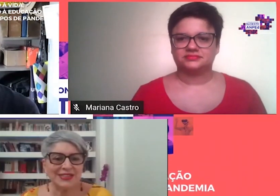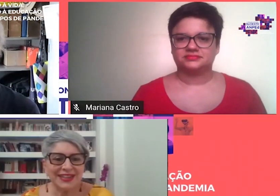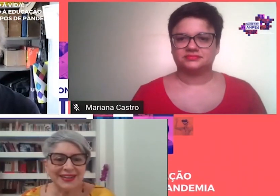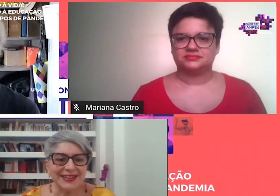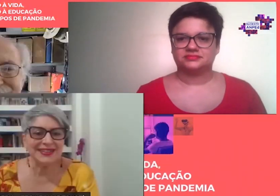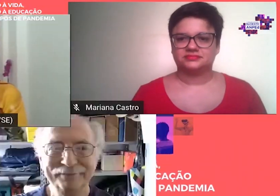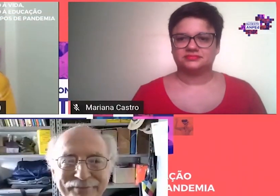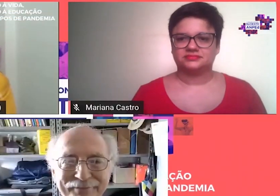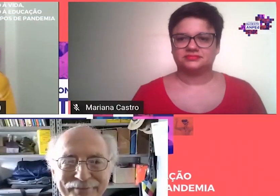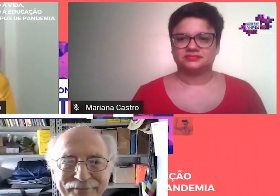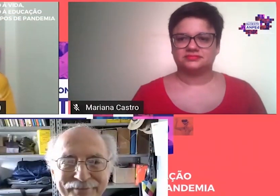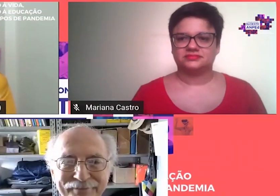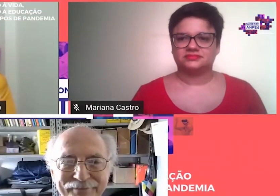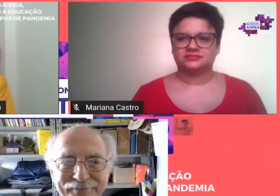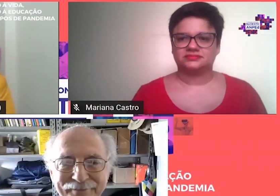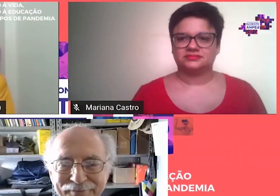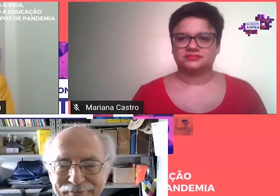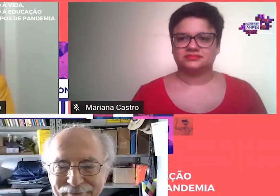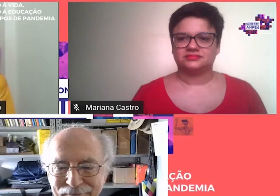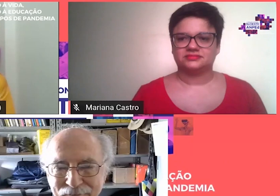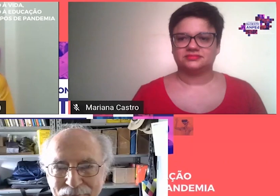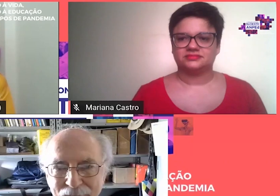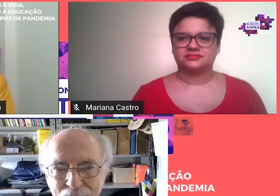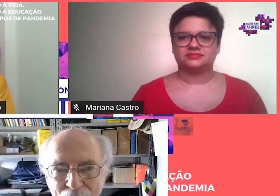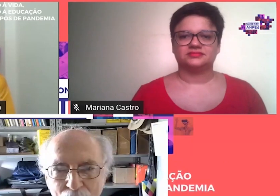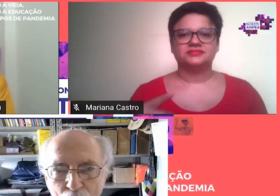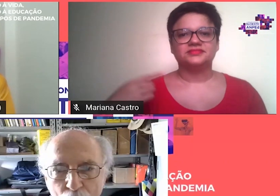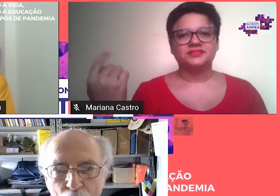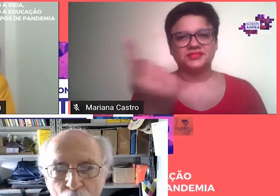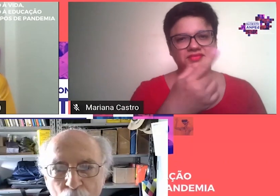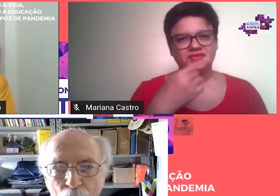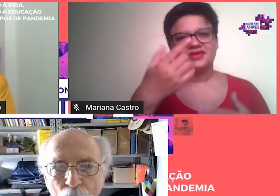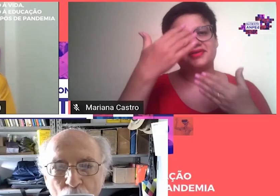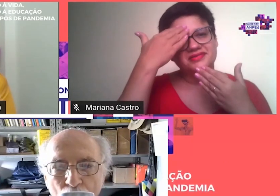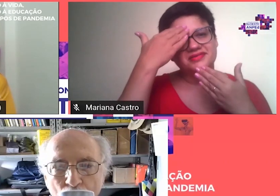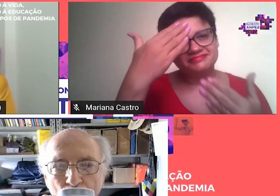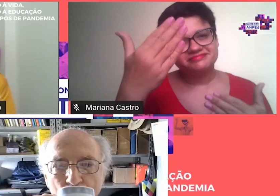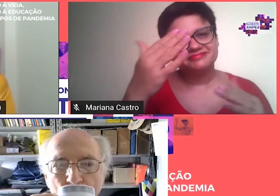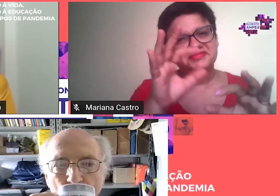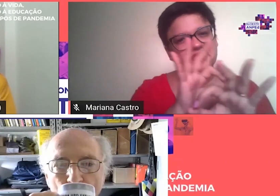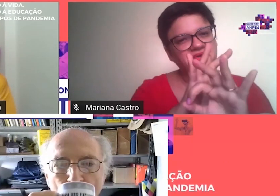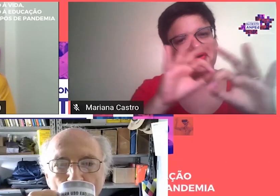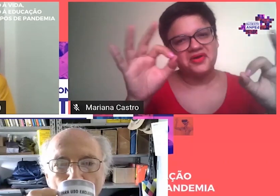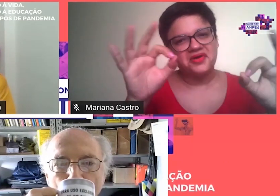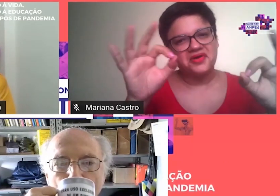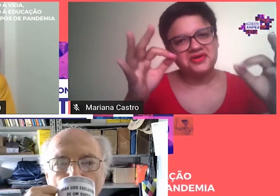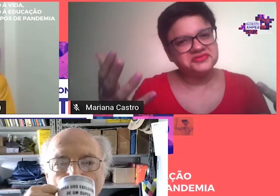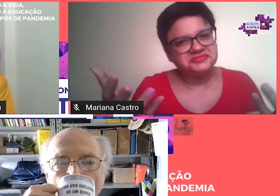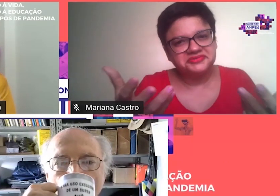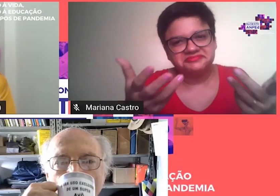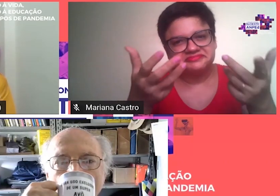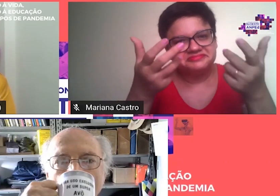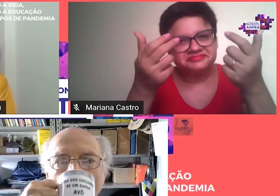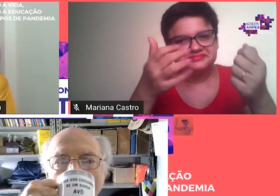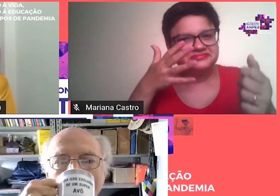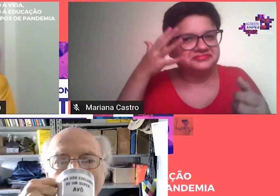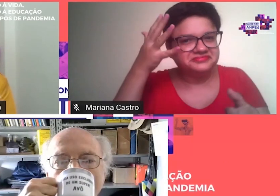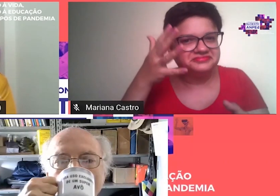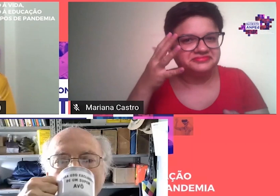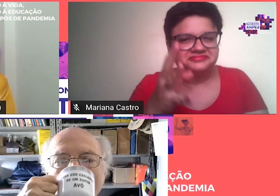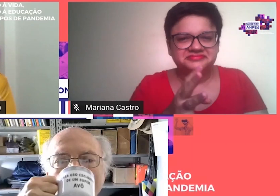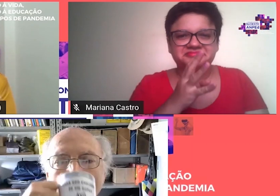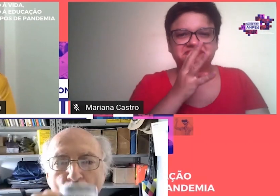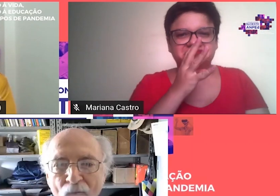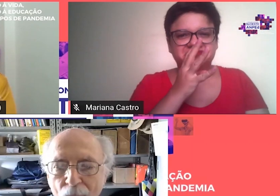nós é que agradecemos, Luiz Antônio. Nossa, que ótimo, muito bom te ouvir e só reforçar